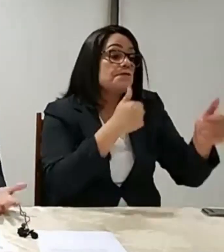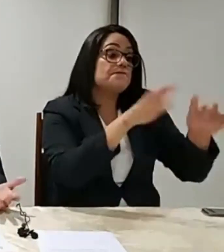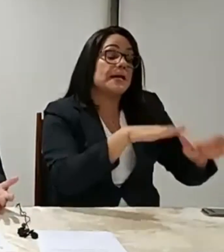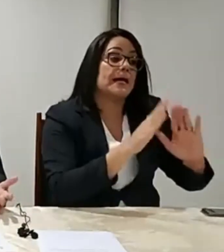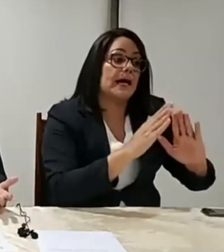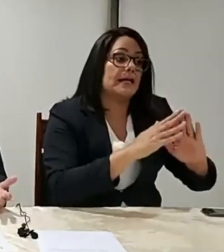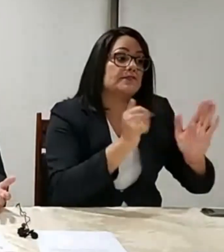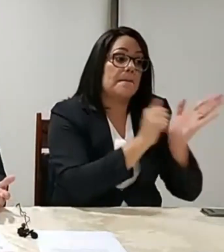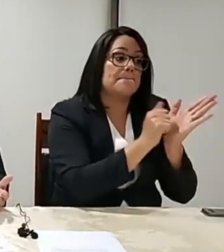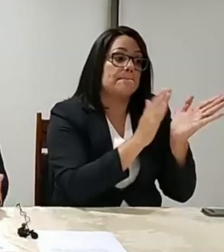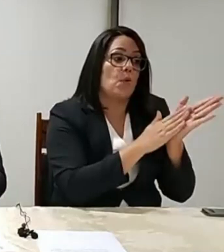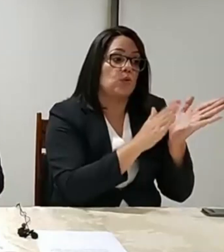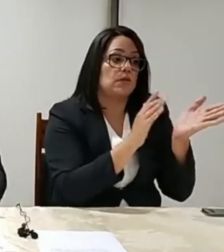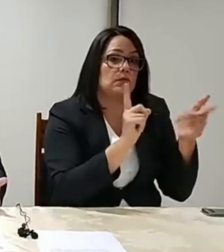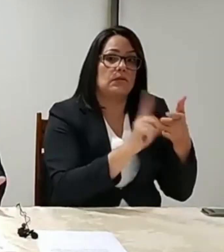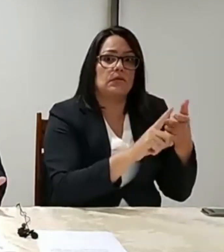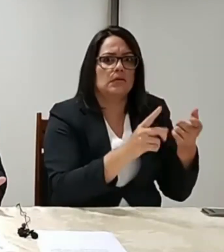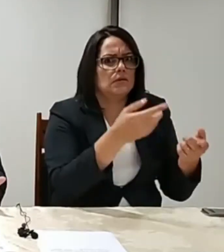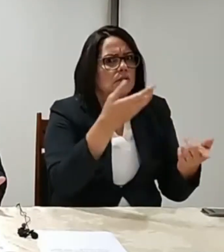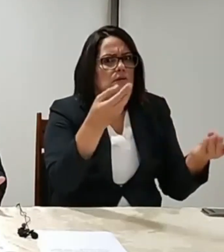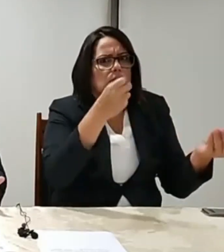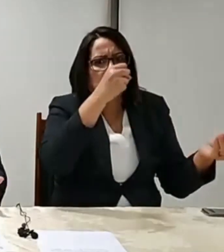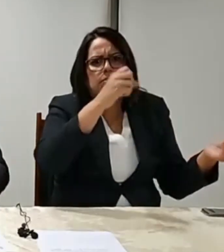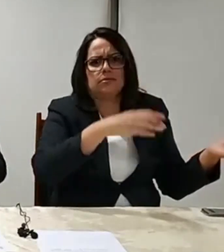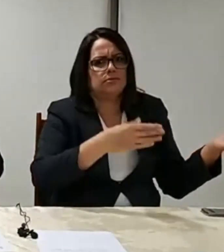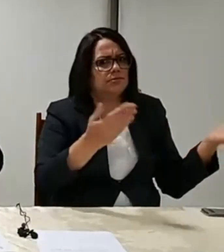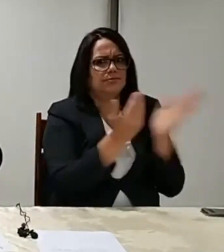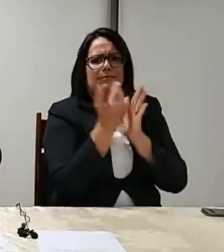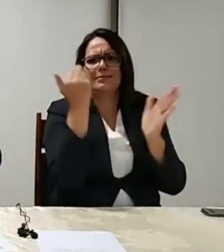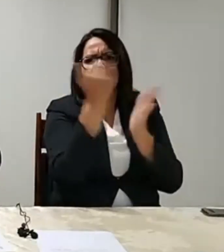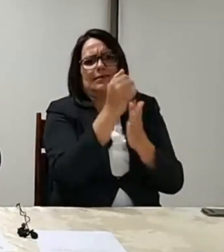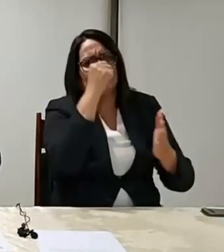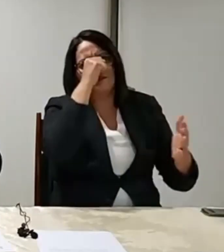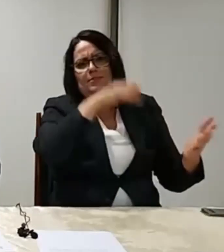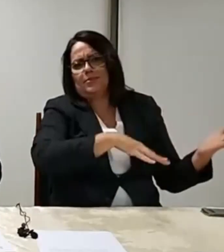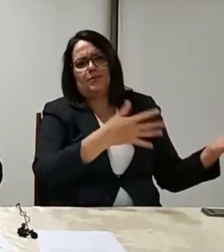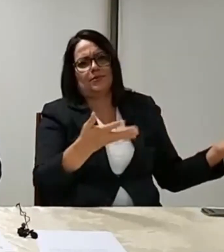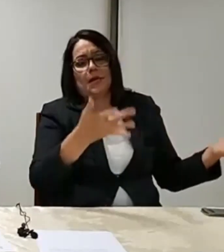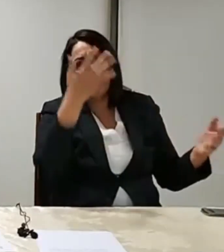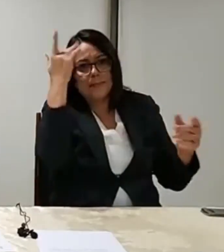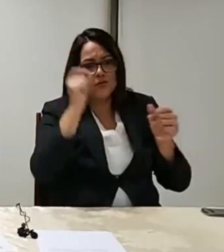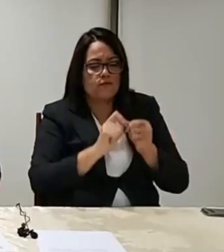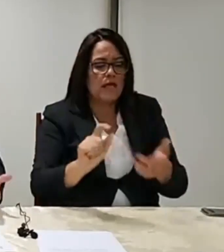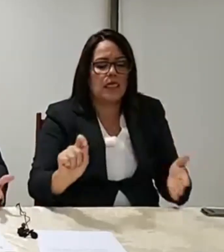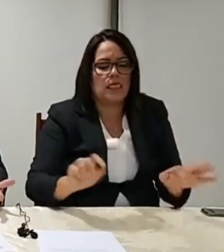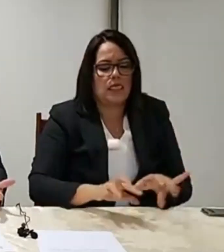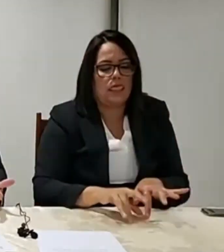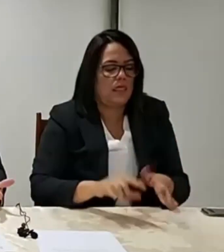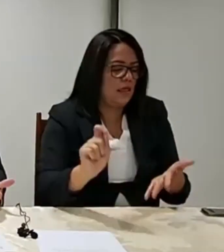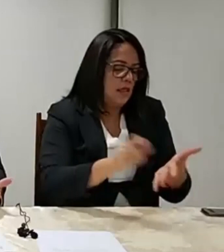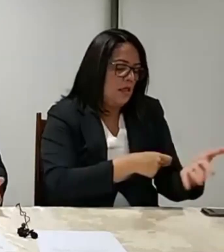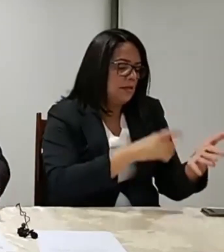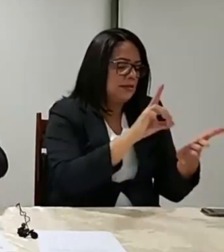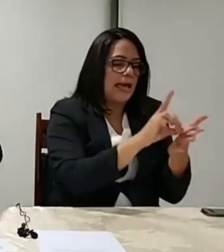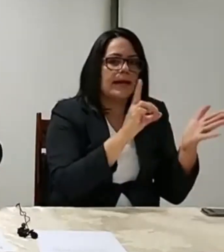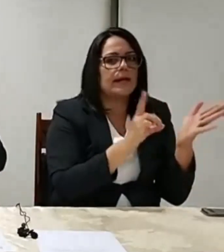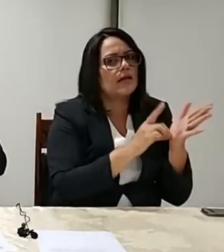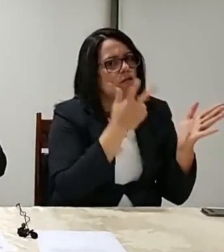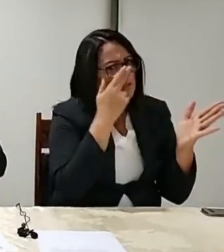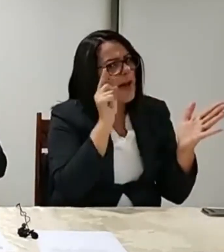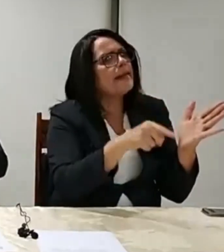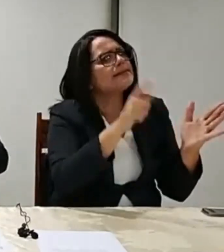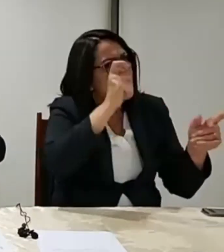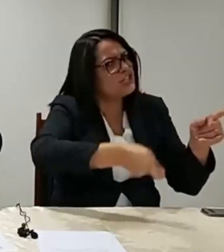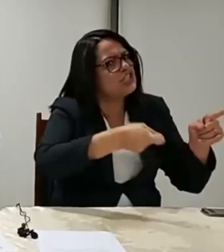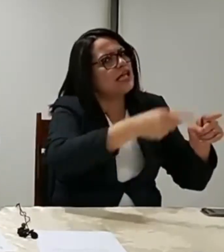é multado. Isso é um abuso. Essas pessoas que baixam esse decreto são projetos de ditadores. Aquilo que sempre me